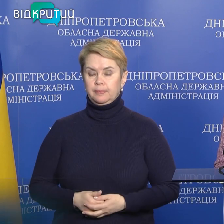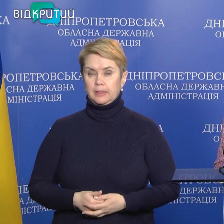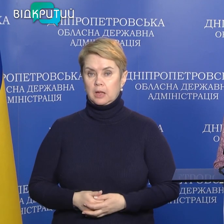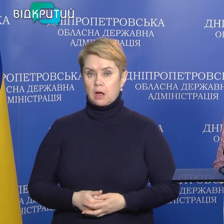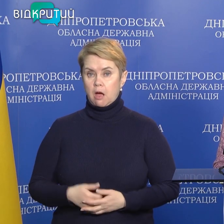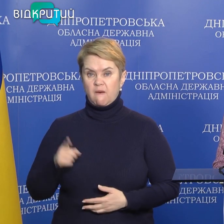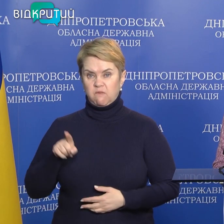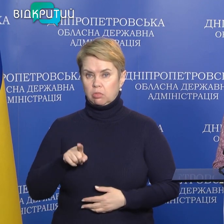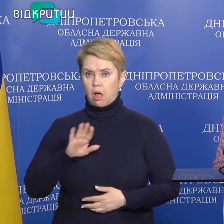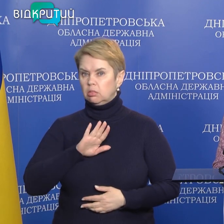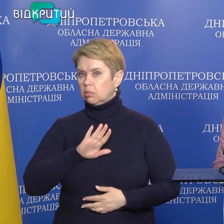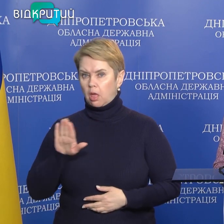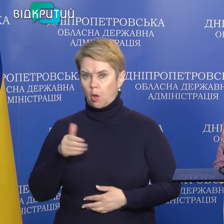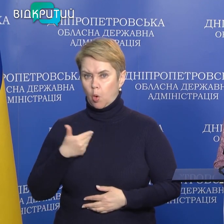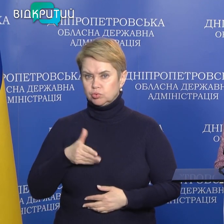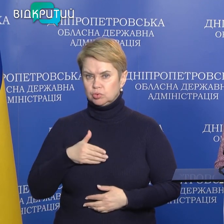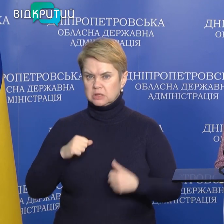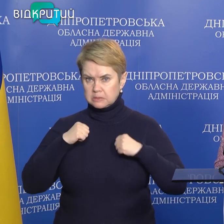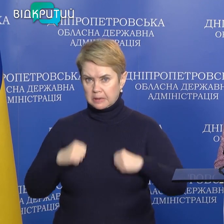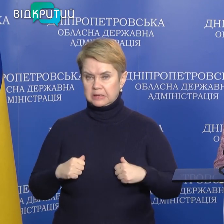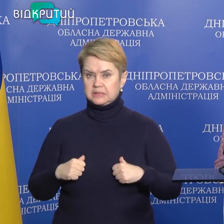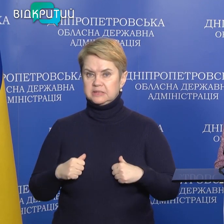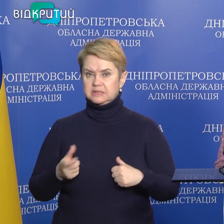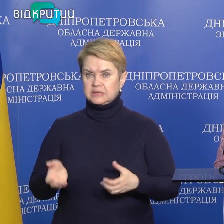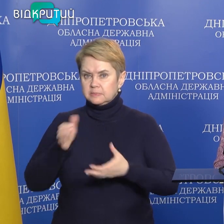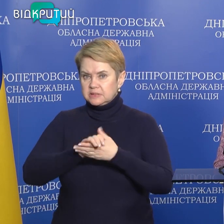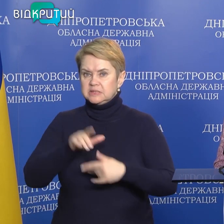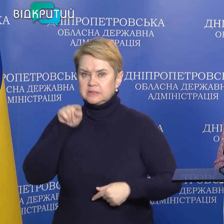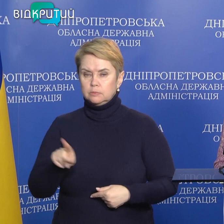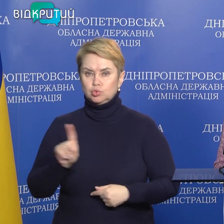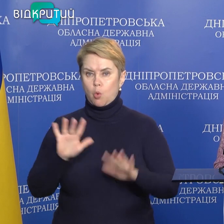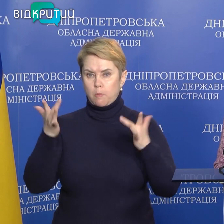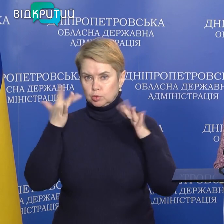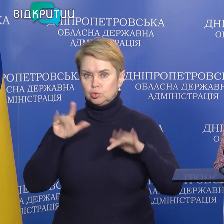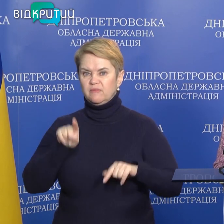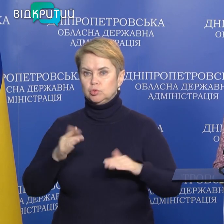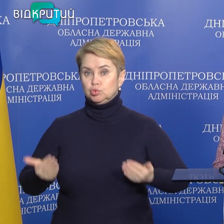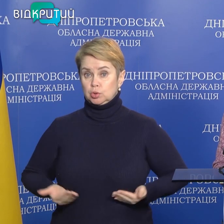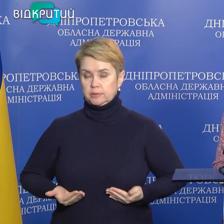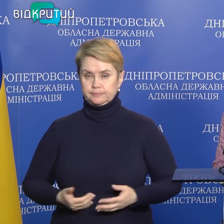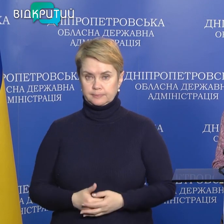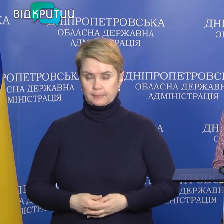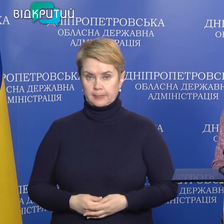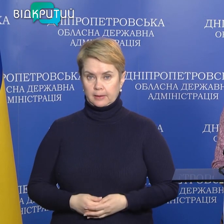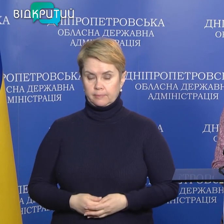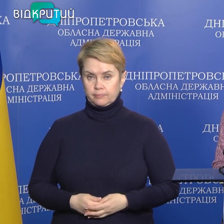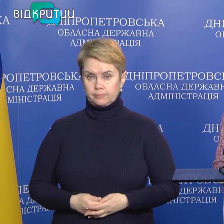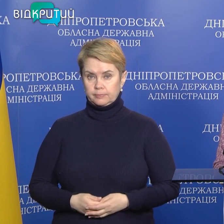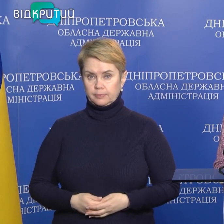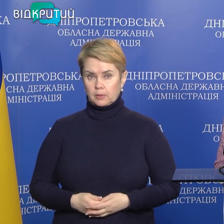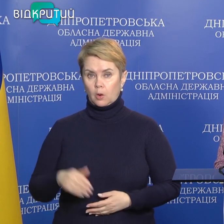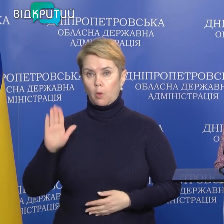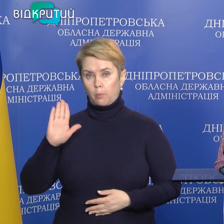Вона не хоче змиритися з тим, що произойшло в її житті. А